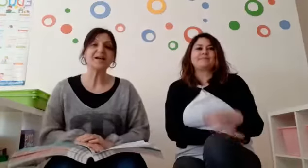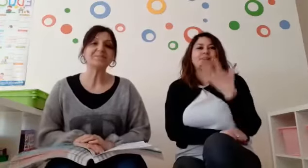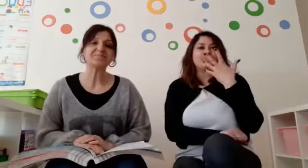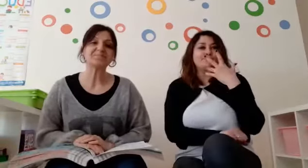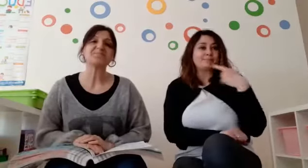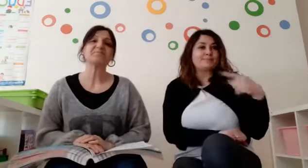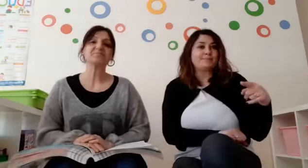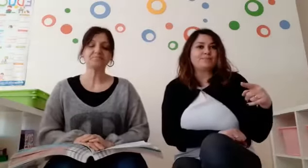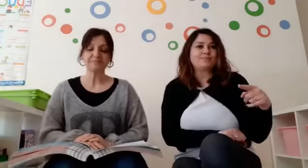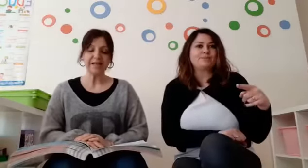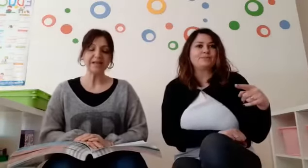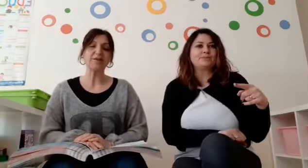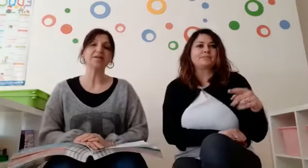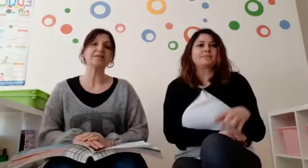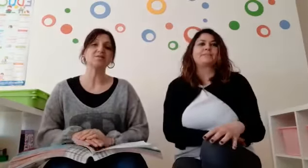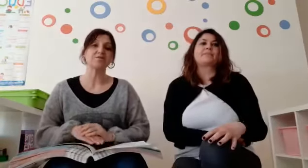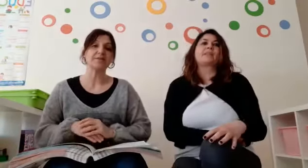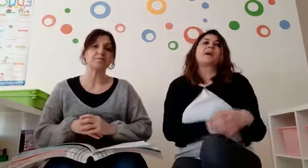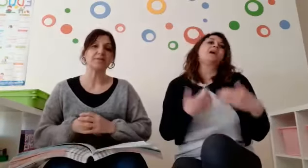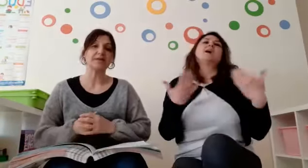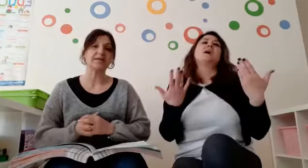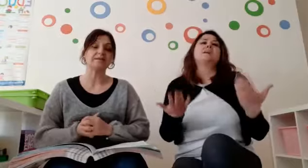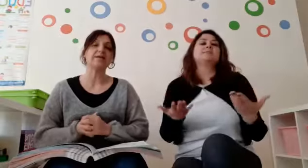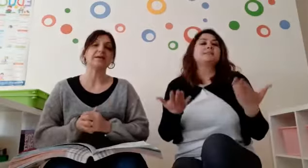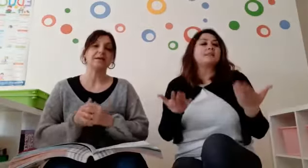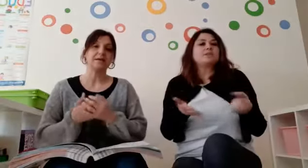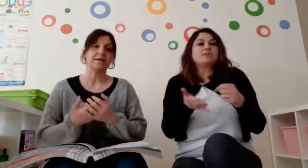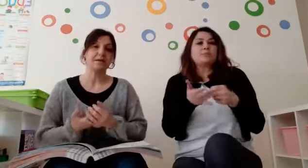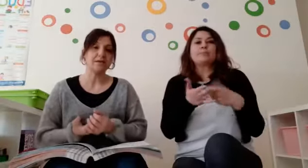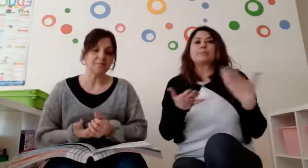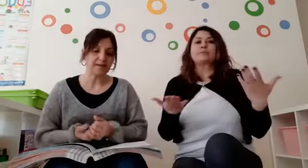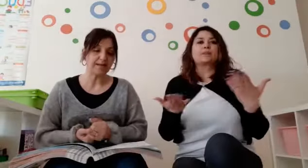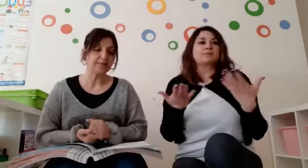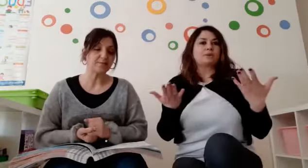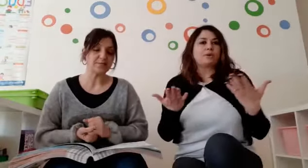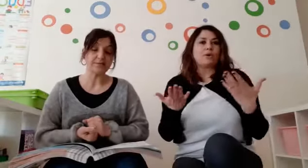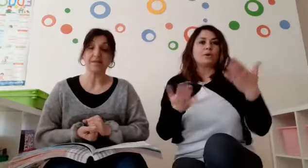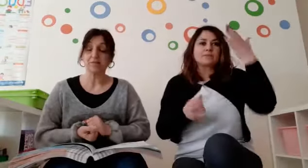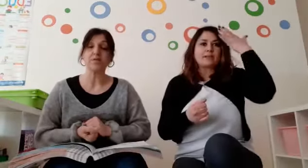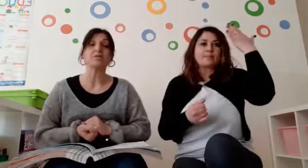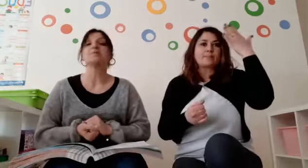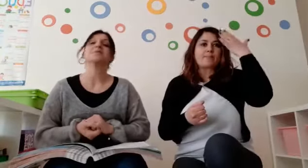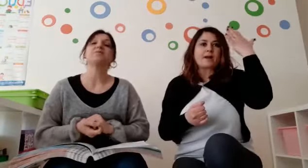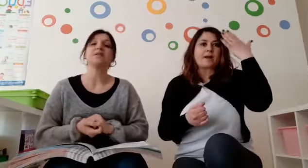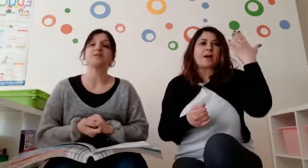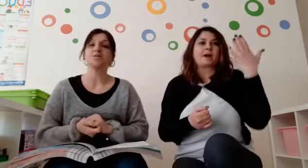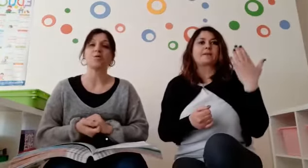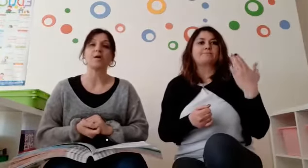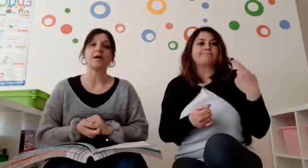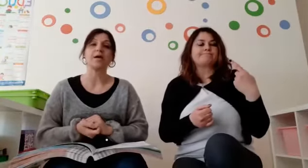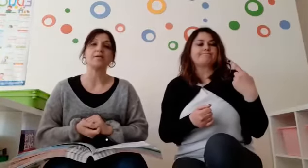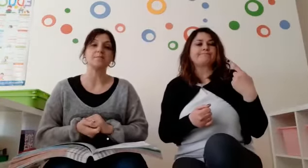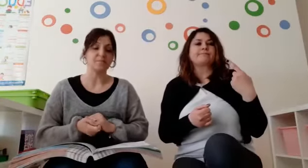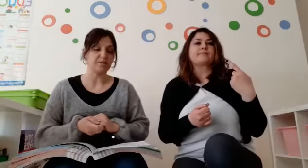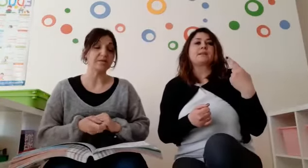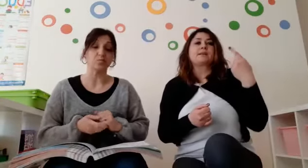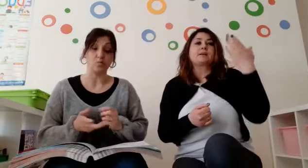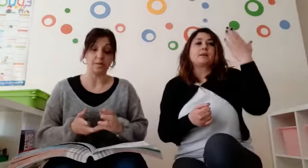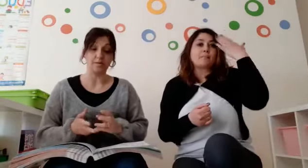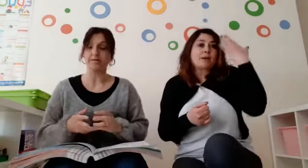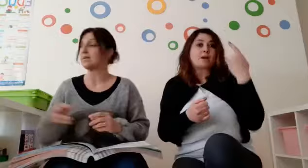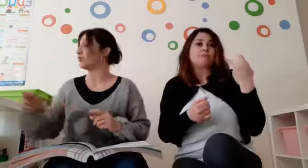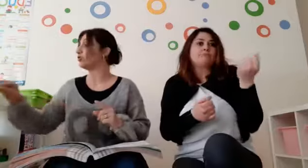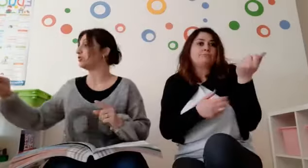piaciuta? Allora, adesso cos'è importante imparare di questa canzone, di questa filastrocca, i